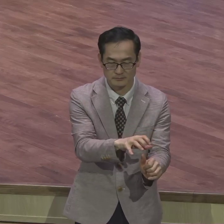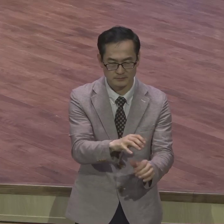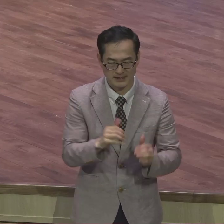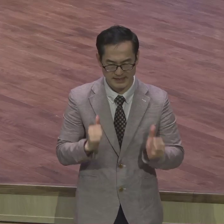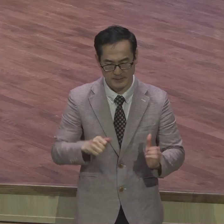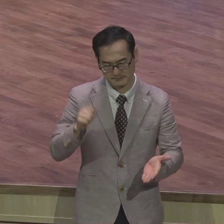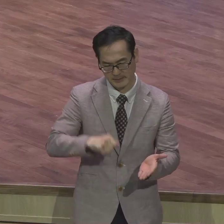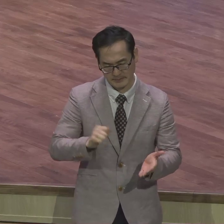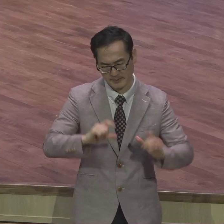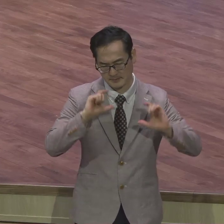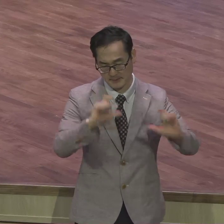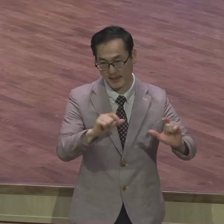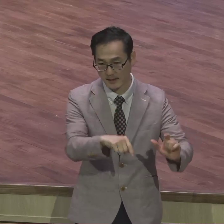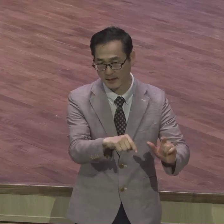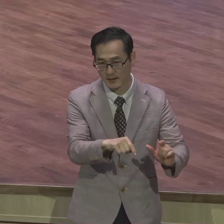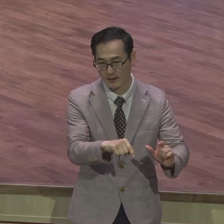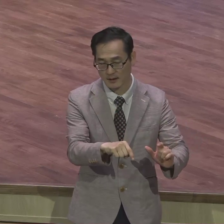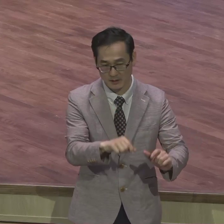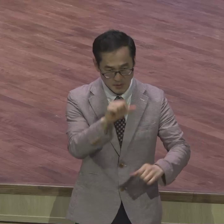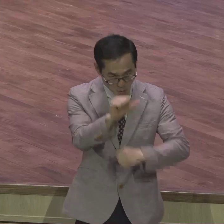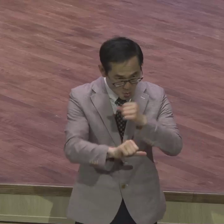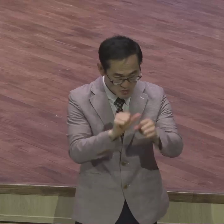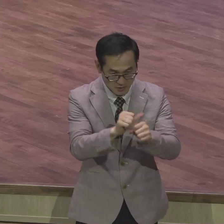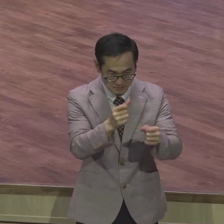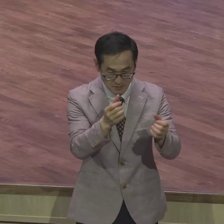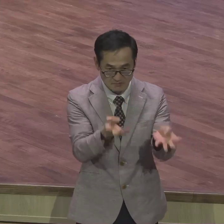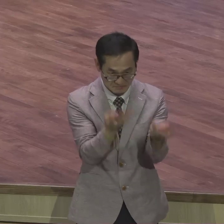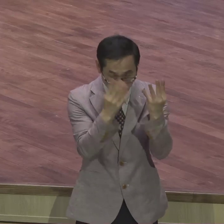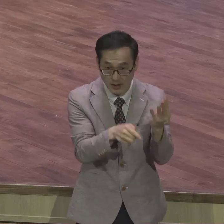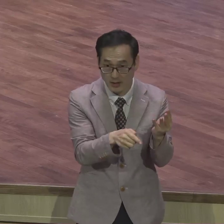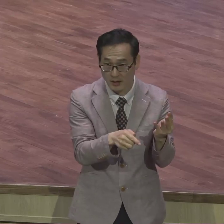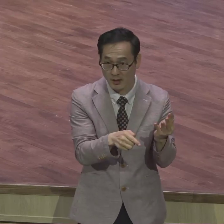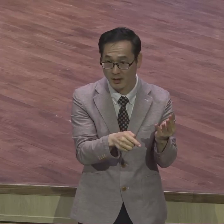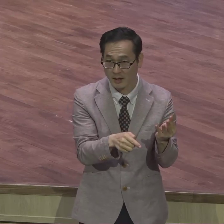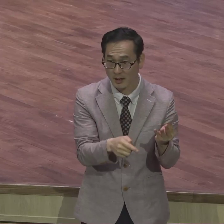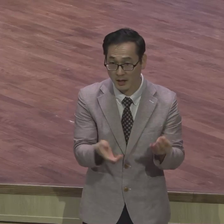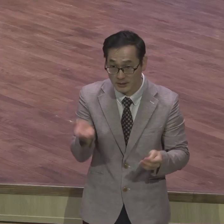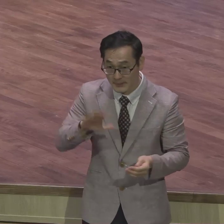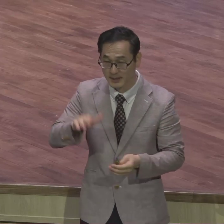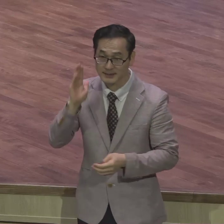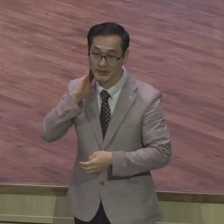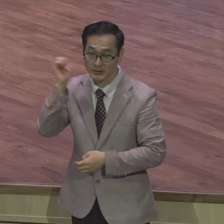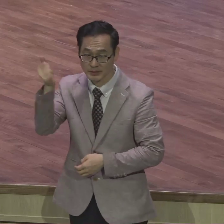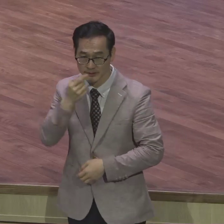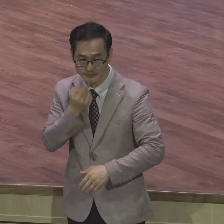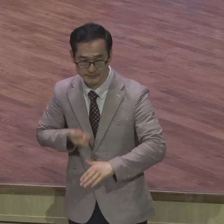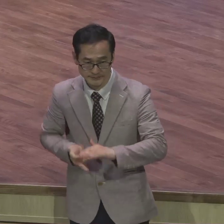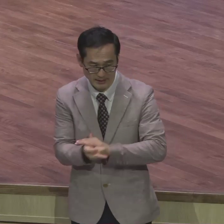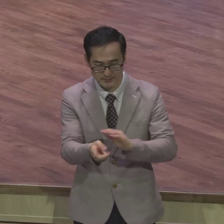정지하고 면제시켜 부려요 유죄 선고를 했지만은 효력을 폐기시켜 부려요